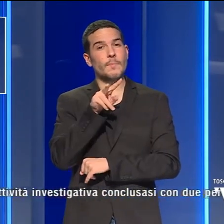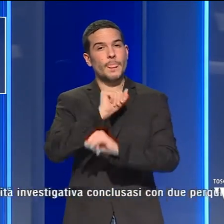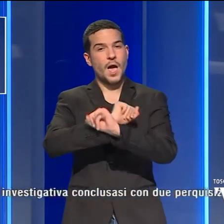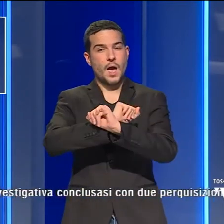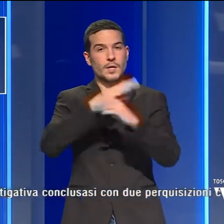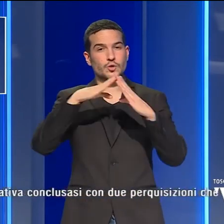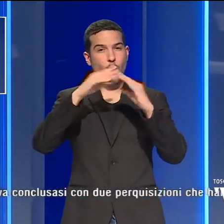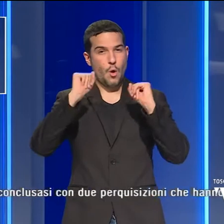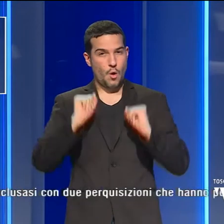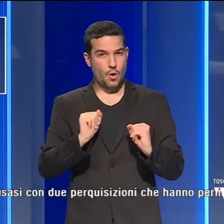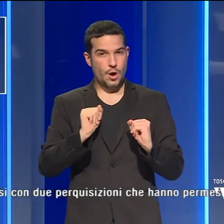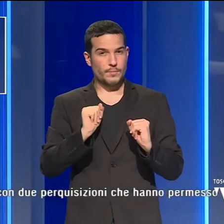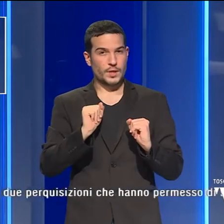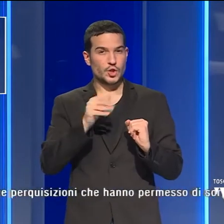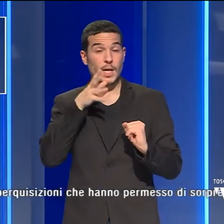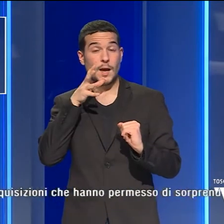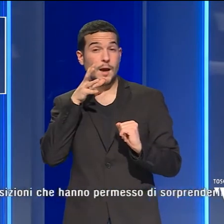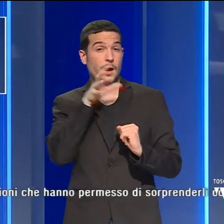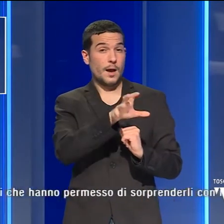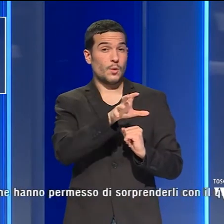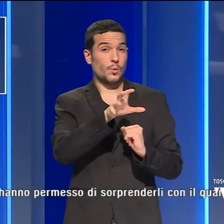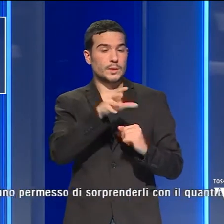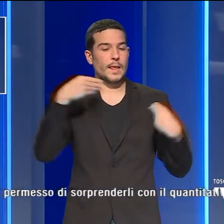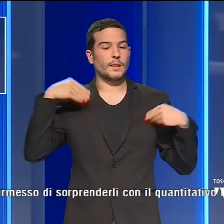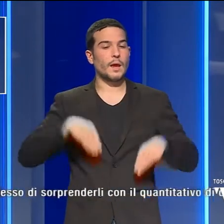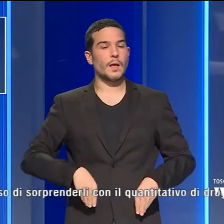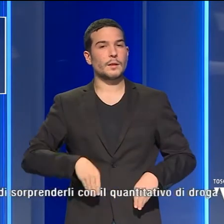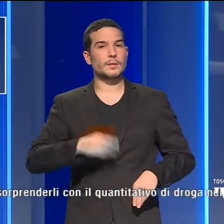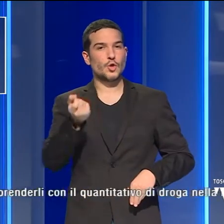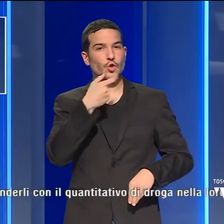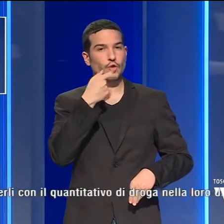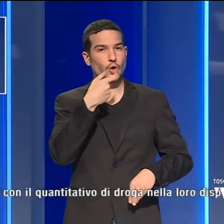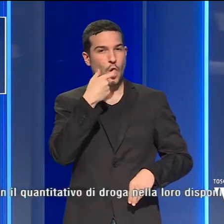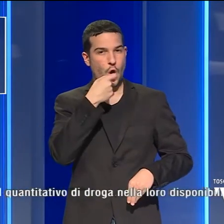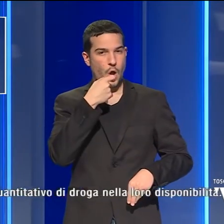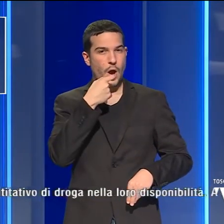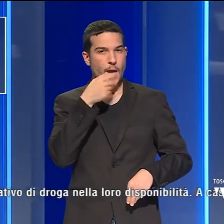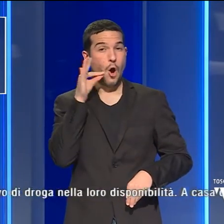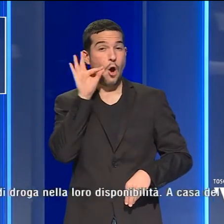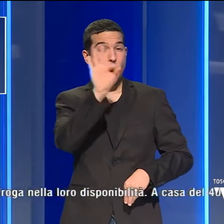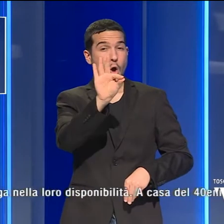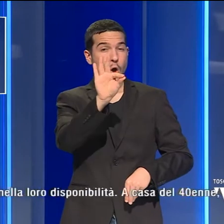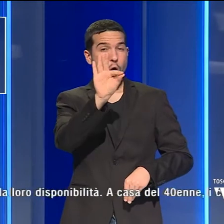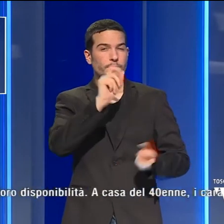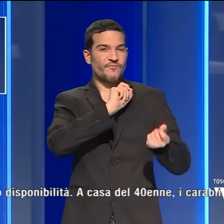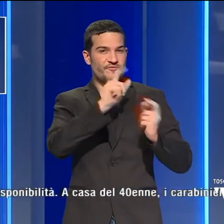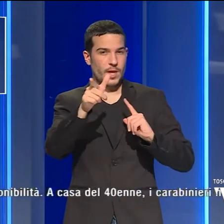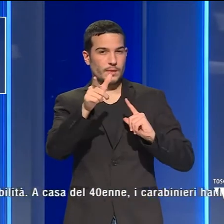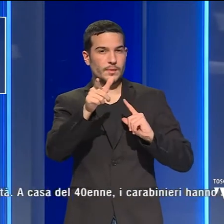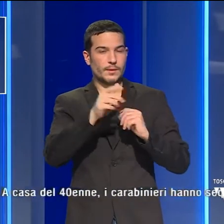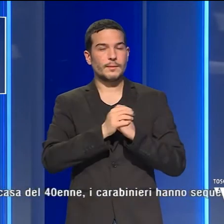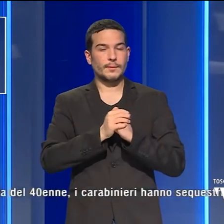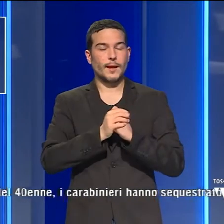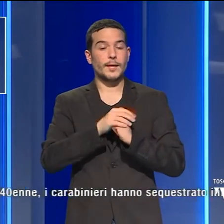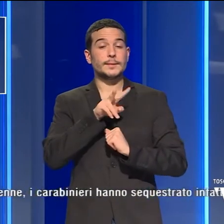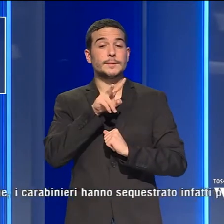arresti domiciliari con l'accusa di detenzione di sostanze stupefacenti ai fini di spaccio. I